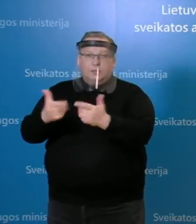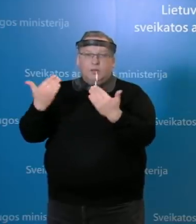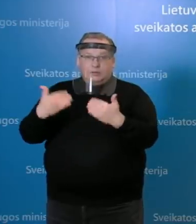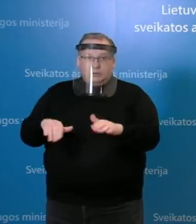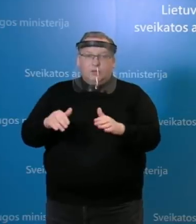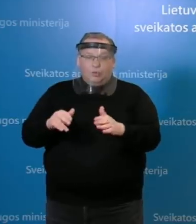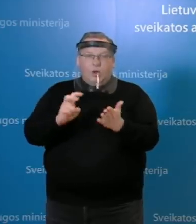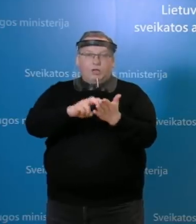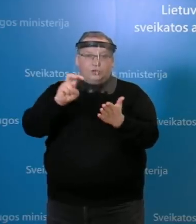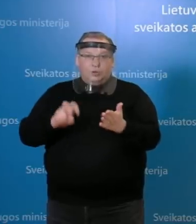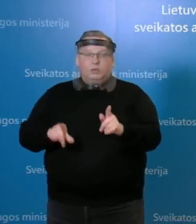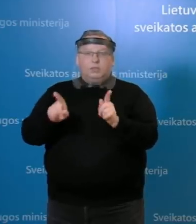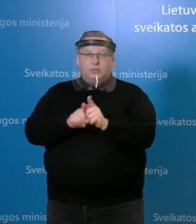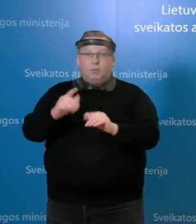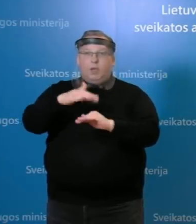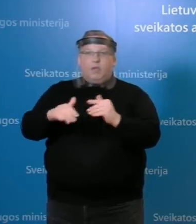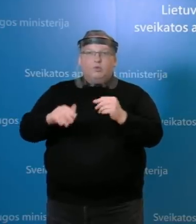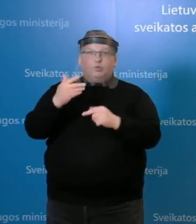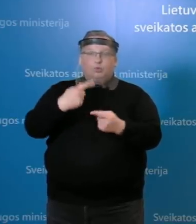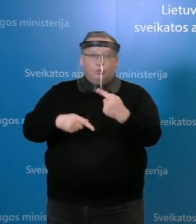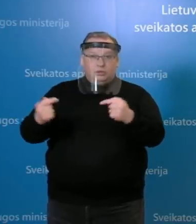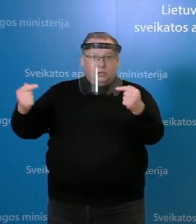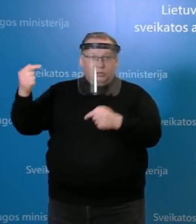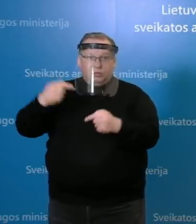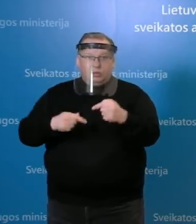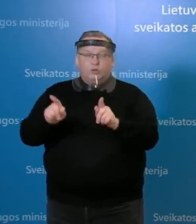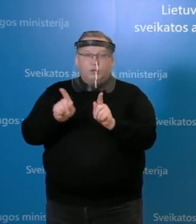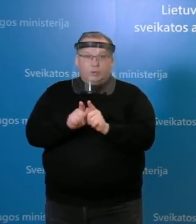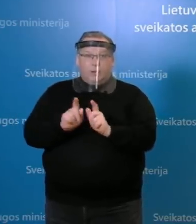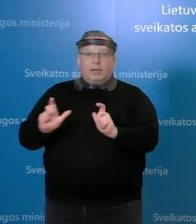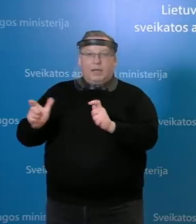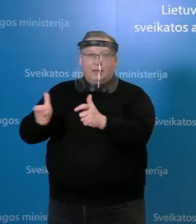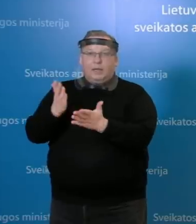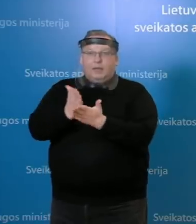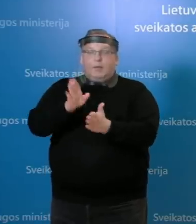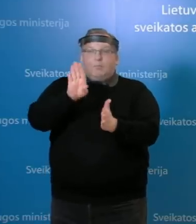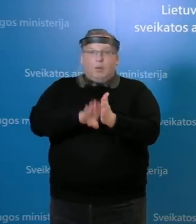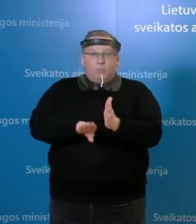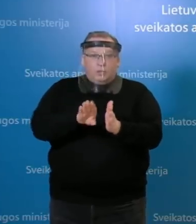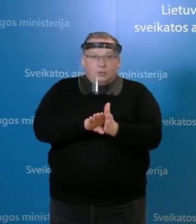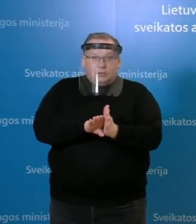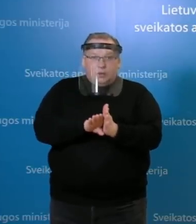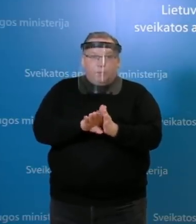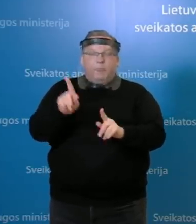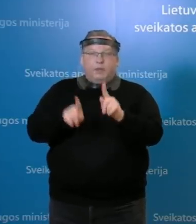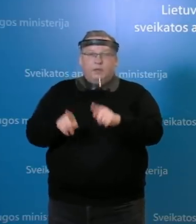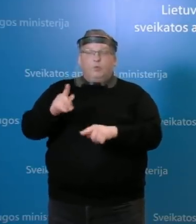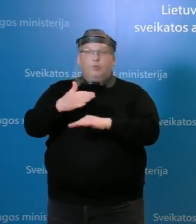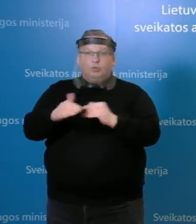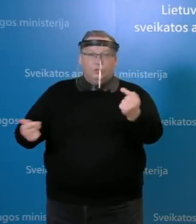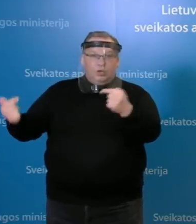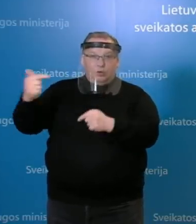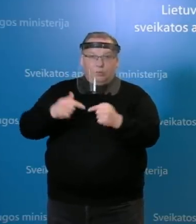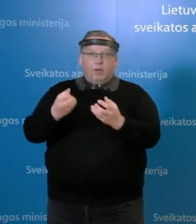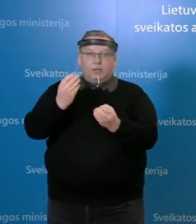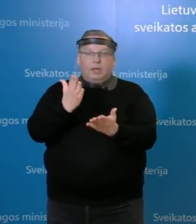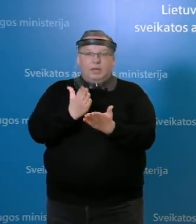izolaciją į veštinio atveju, karantino metu yra gerokai paprastesnė. Ir kol pristatau į veštinius atvejus ir dar